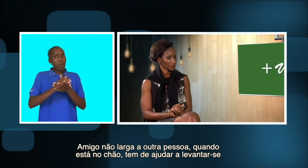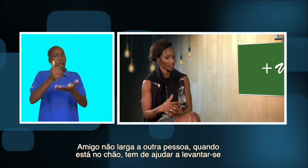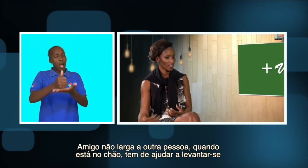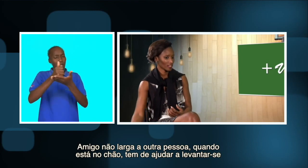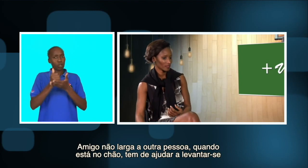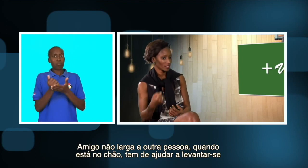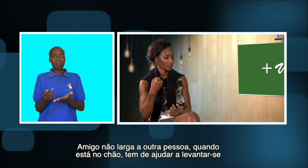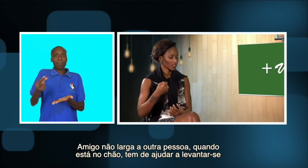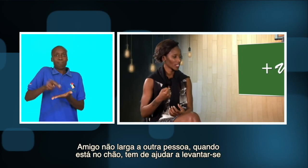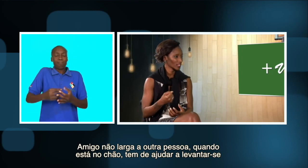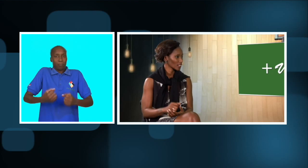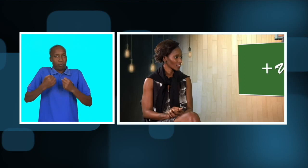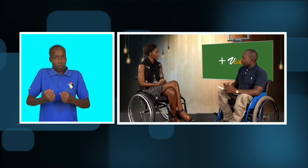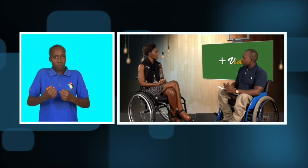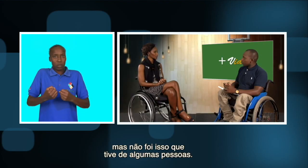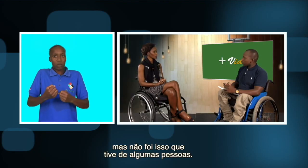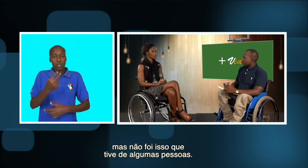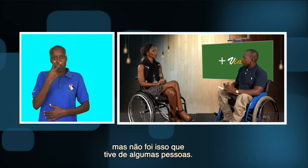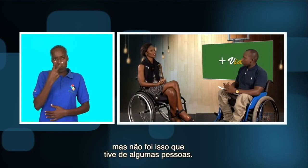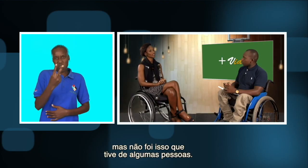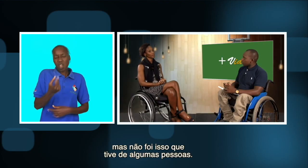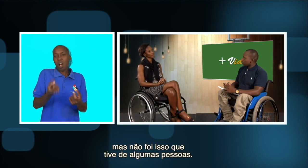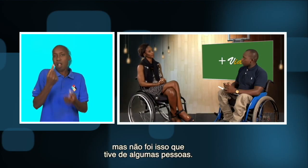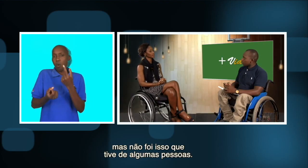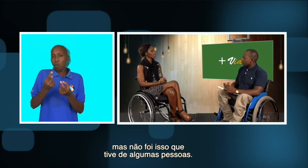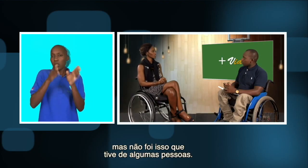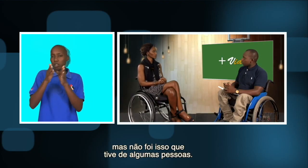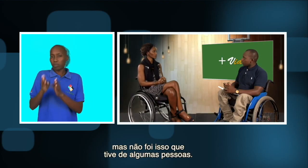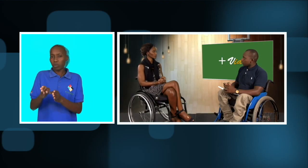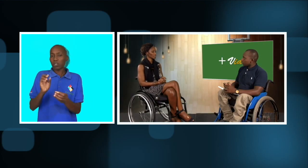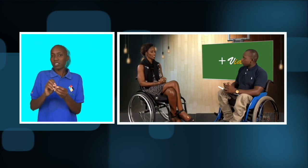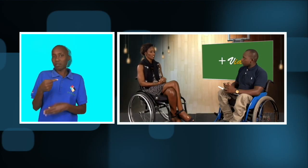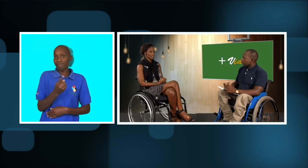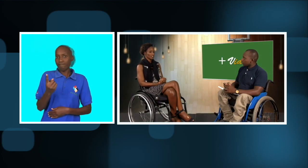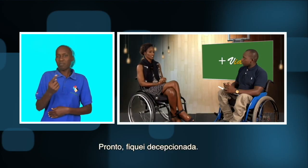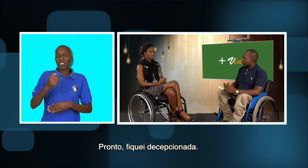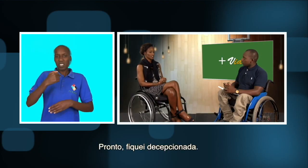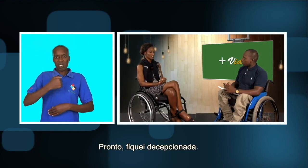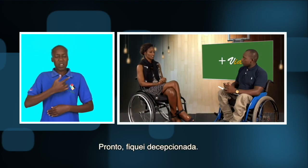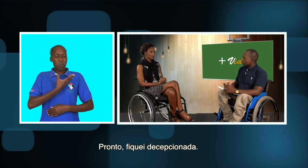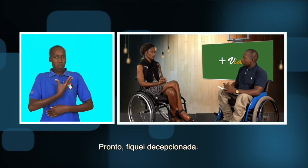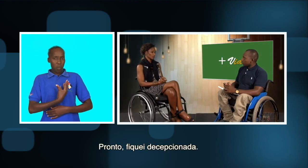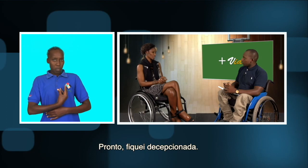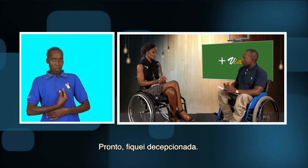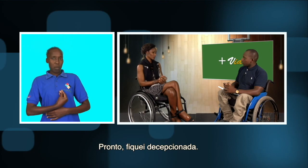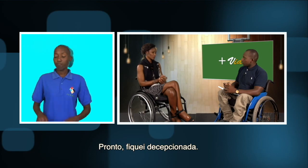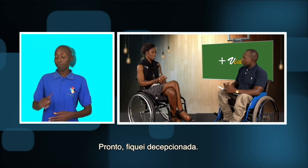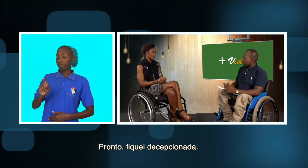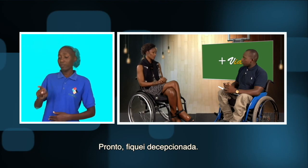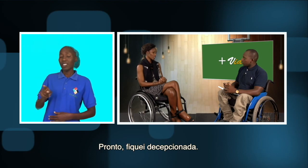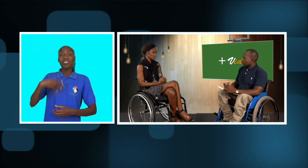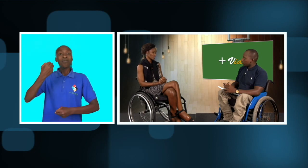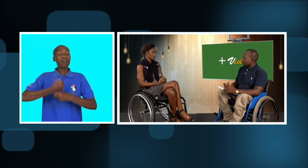não, a pessoa tem que ajudar a levantar. Só isso. Mas não foi isso que eu tive de certas pessoas. E pronto, fiquei decepcionada.